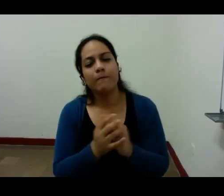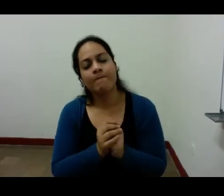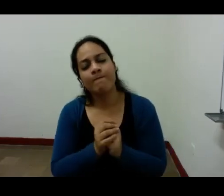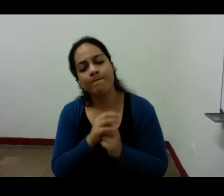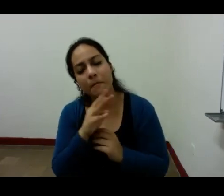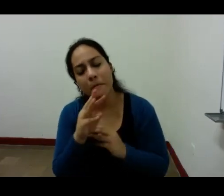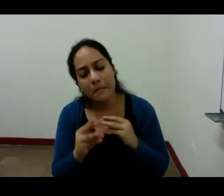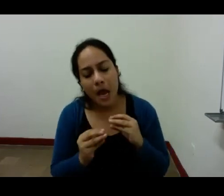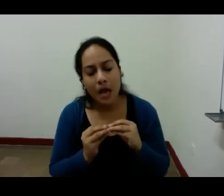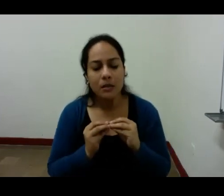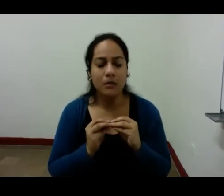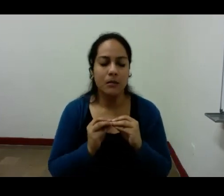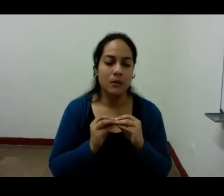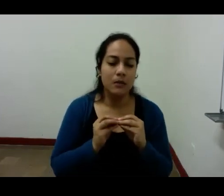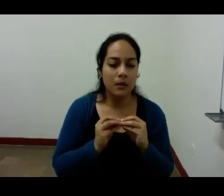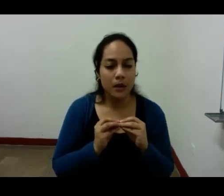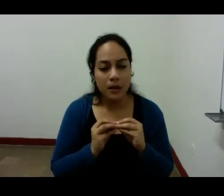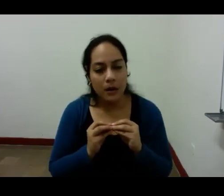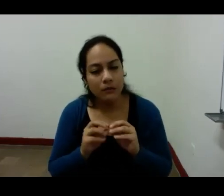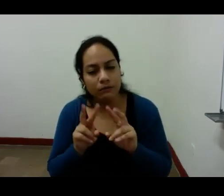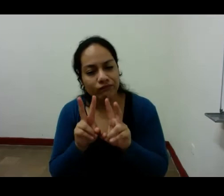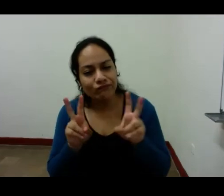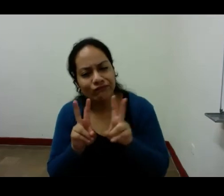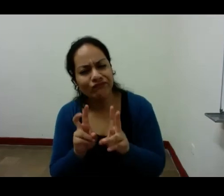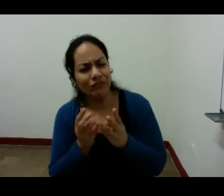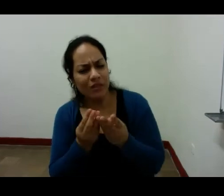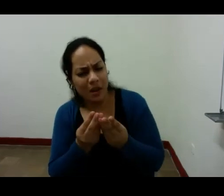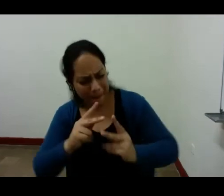el tema de la despersonalización